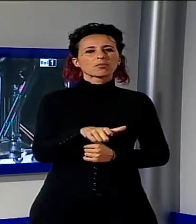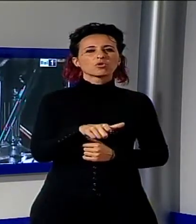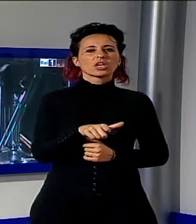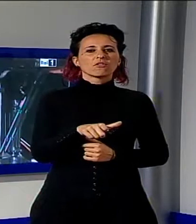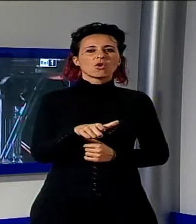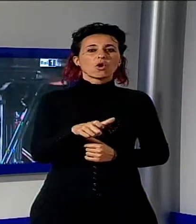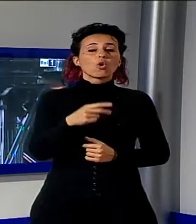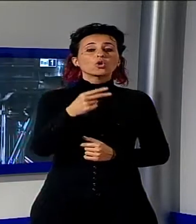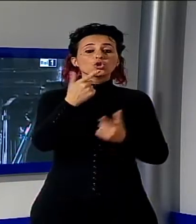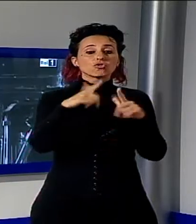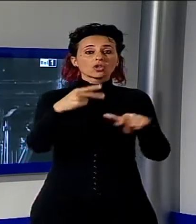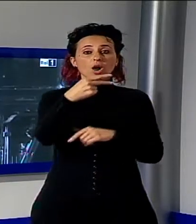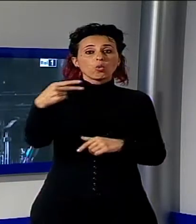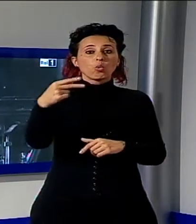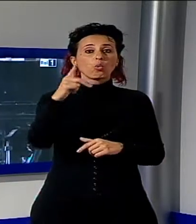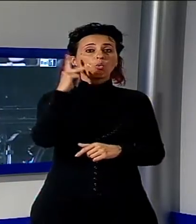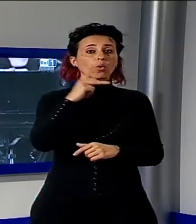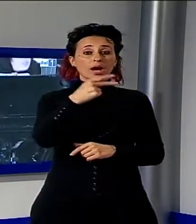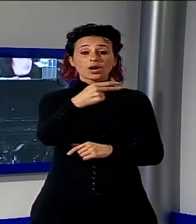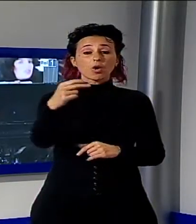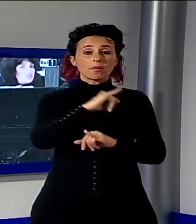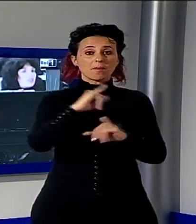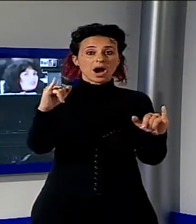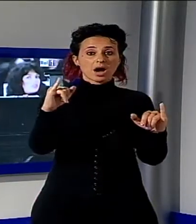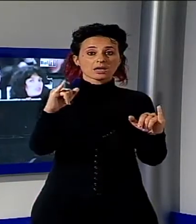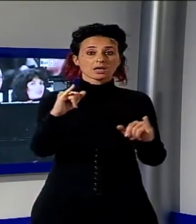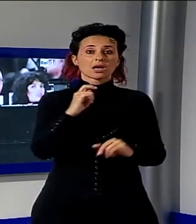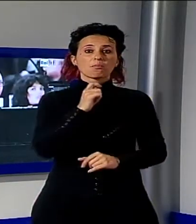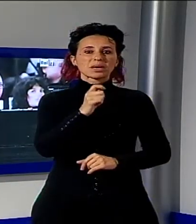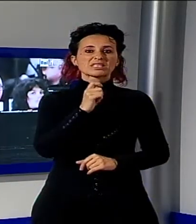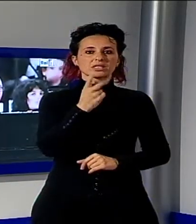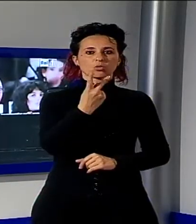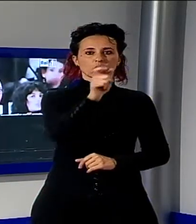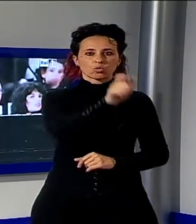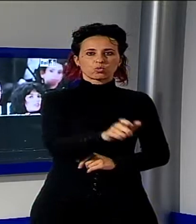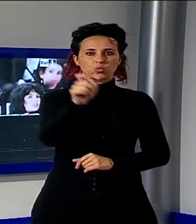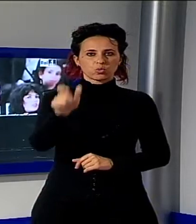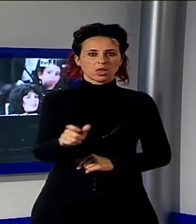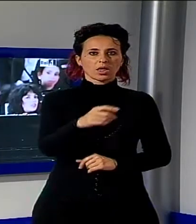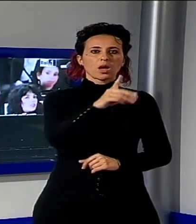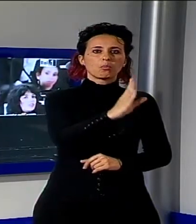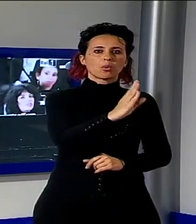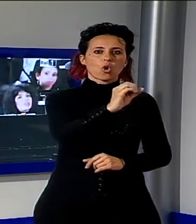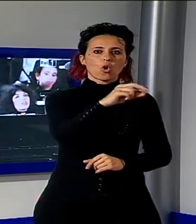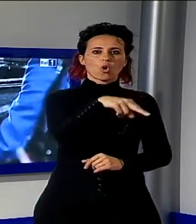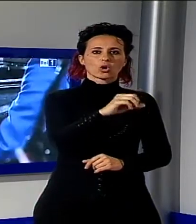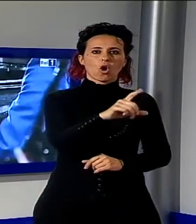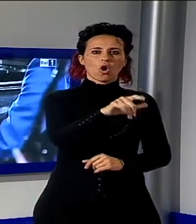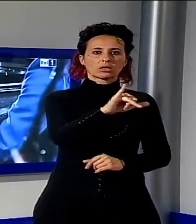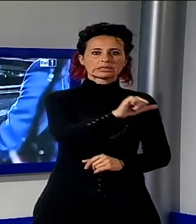e Antonella Clerici, che hanno parlato di Puccini, non hanno invece citato la provenienza del pianoforte. Sui social si è allevata la